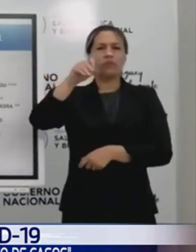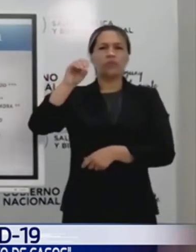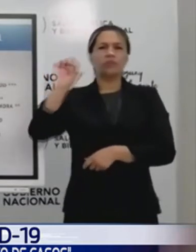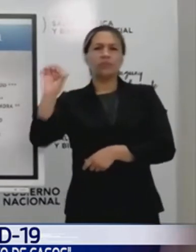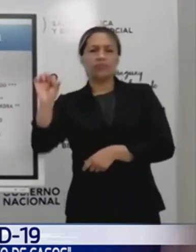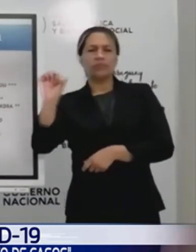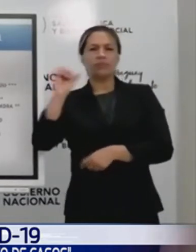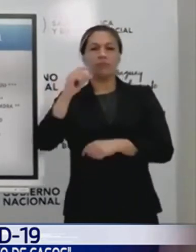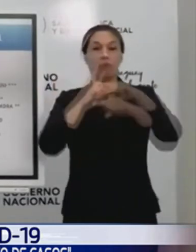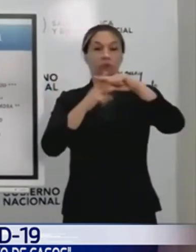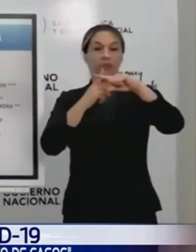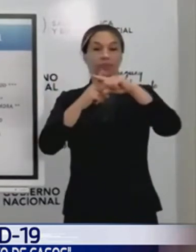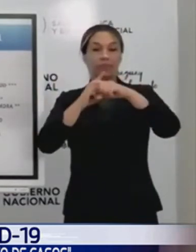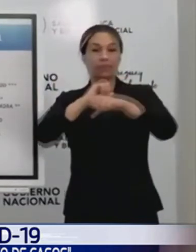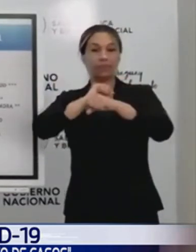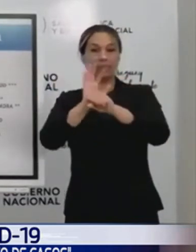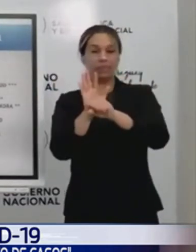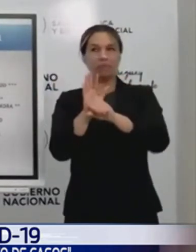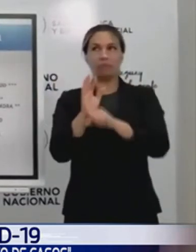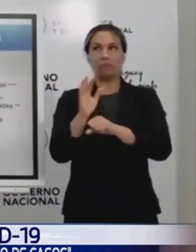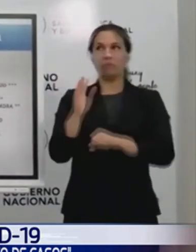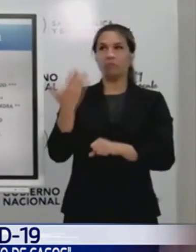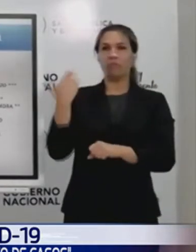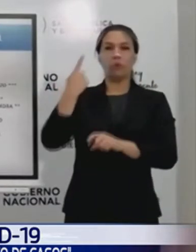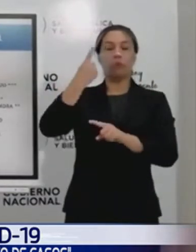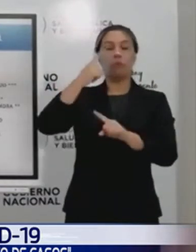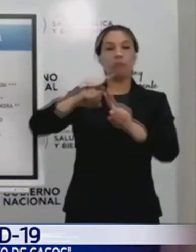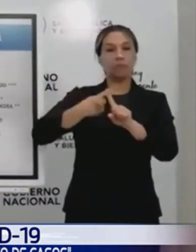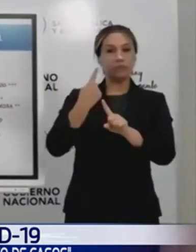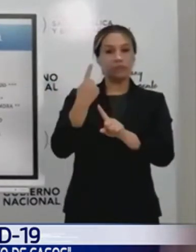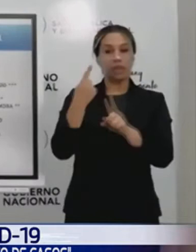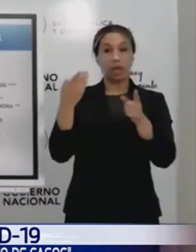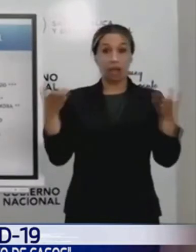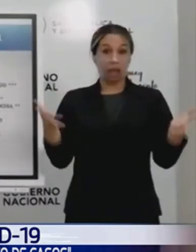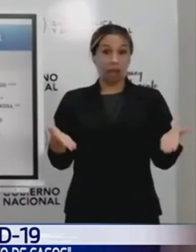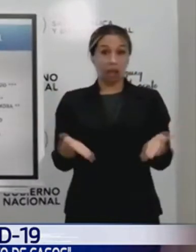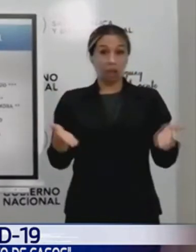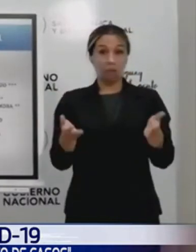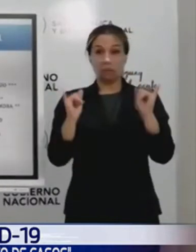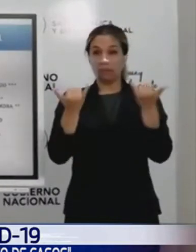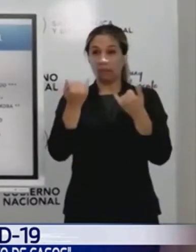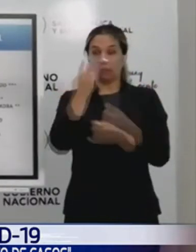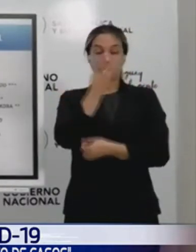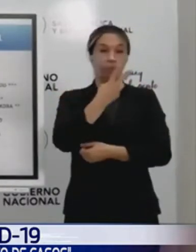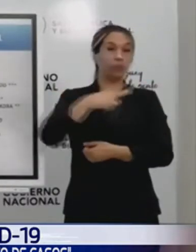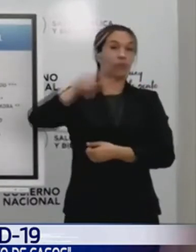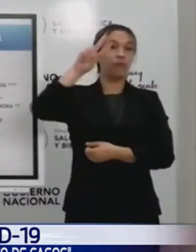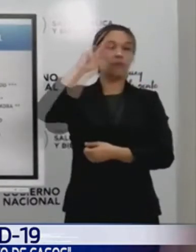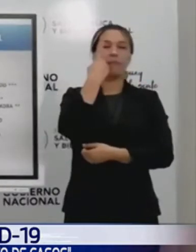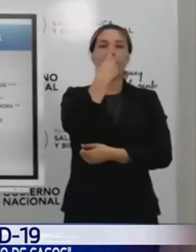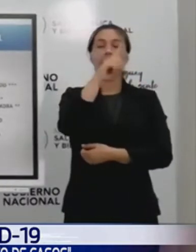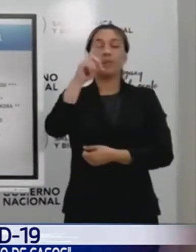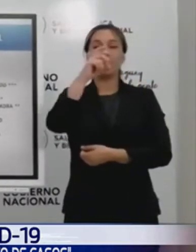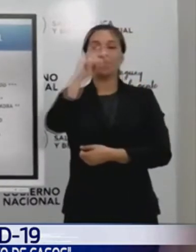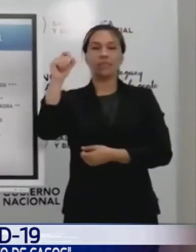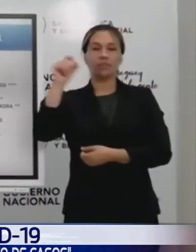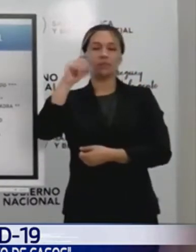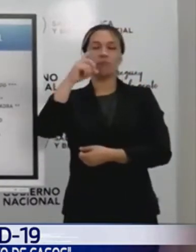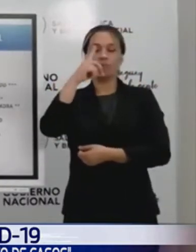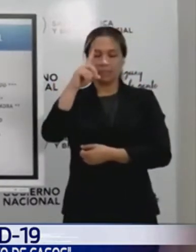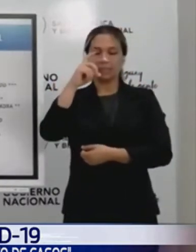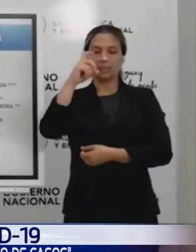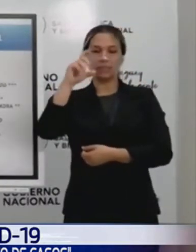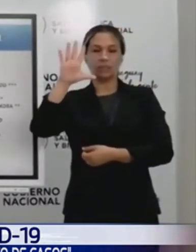positivos. Hace exactamente un mes. Hoy, prácticamente duplicamos 1.753, casi